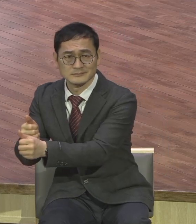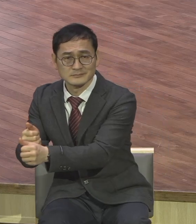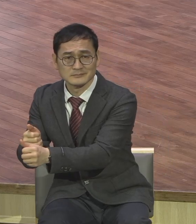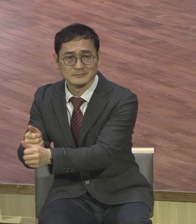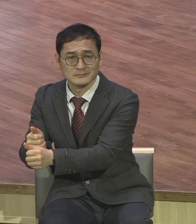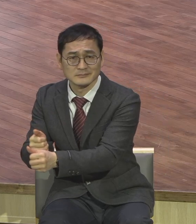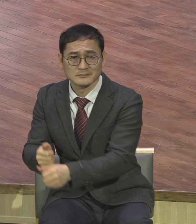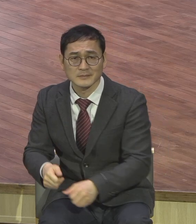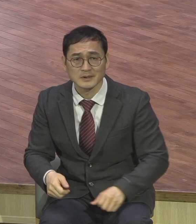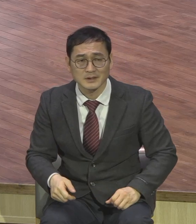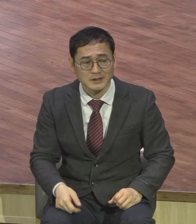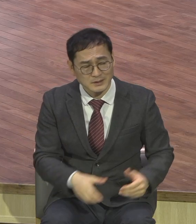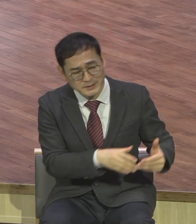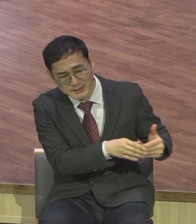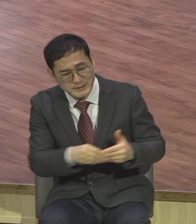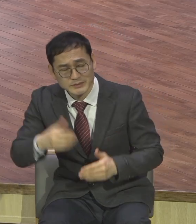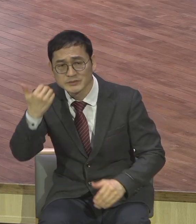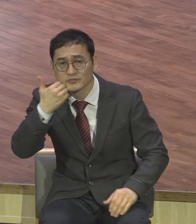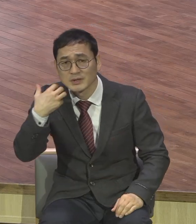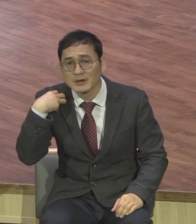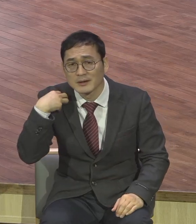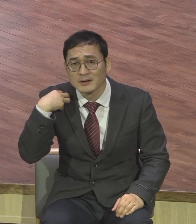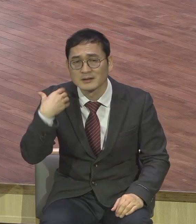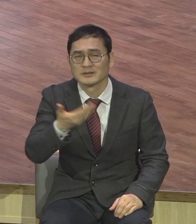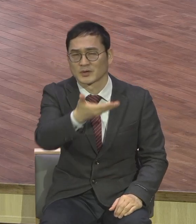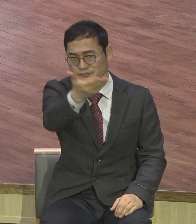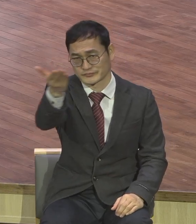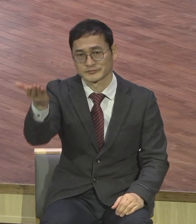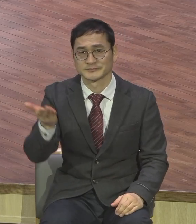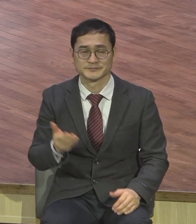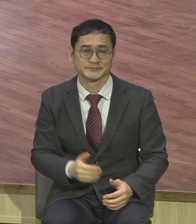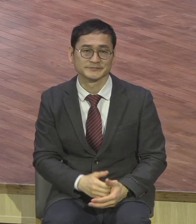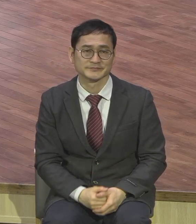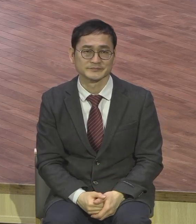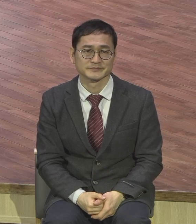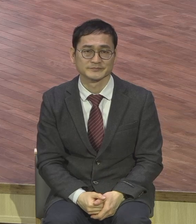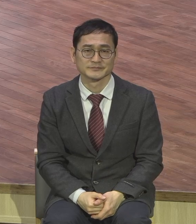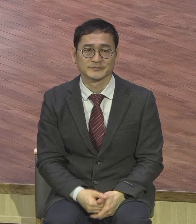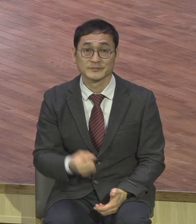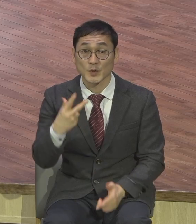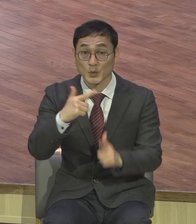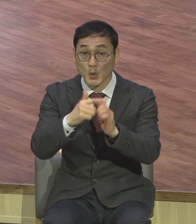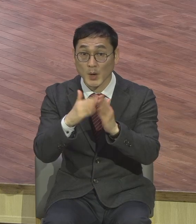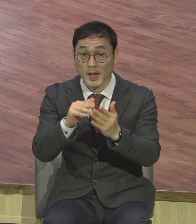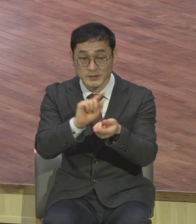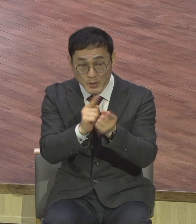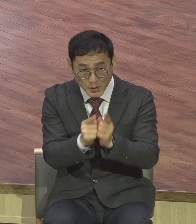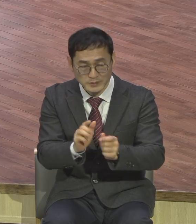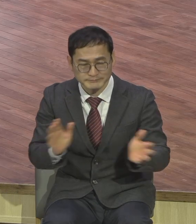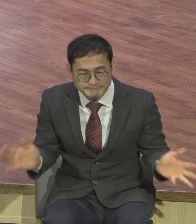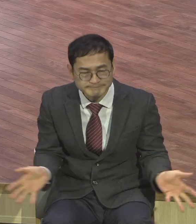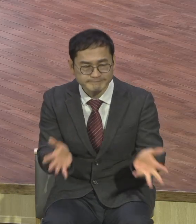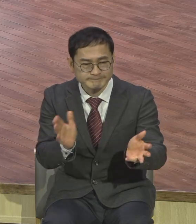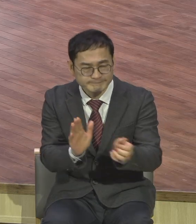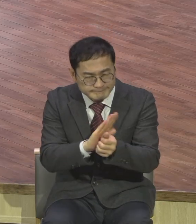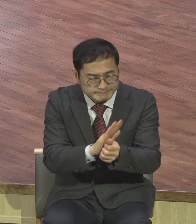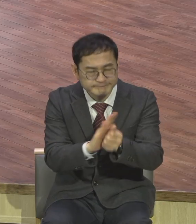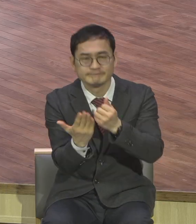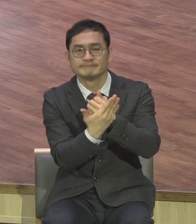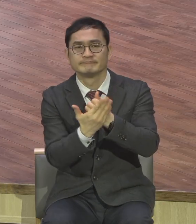그리고 교회 안에서 서로 서로 힘이 되는 존재들이 힘이 돼 격려하고 위로하고 말 한마디를